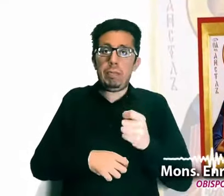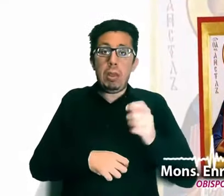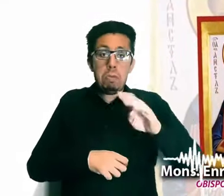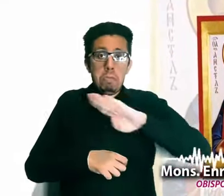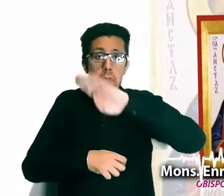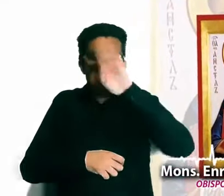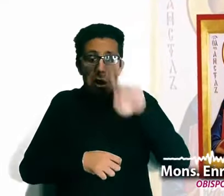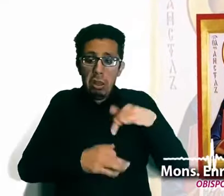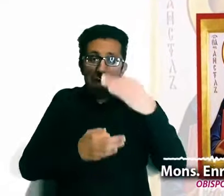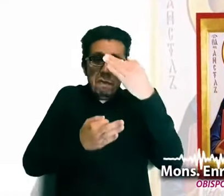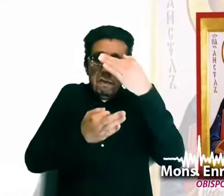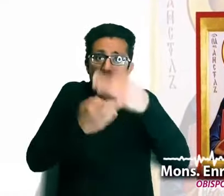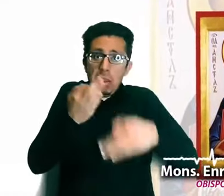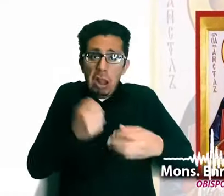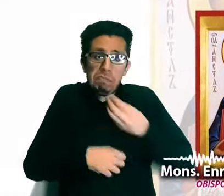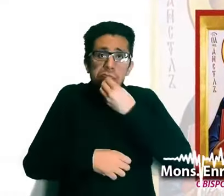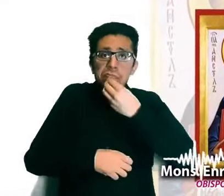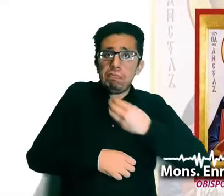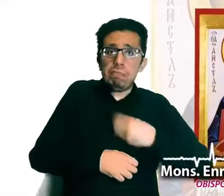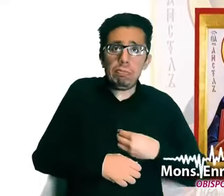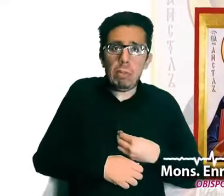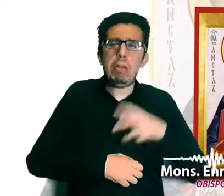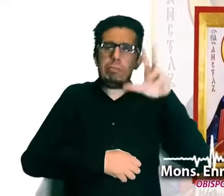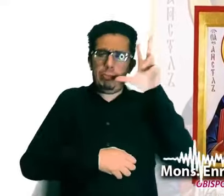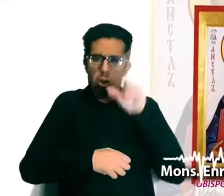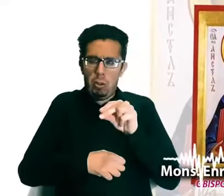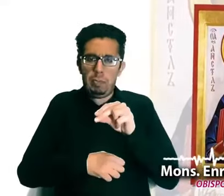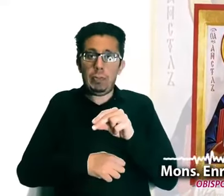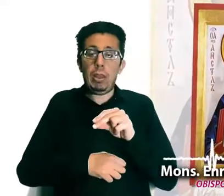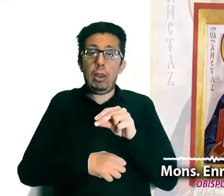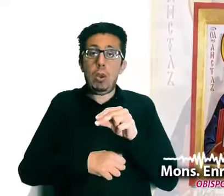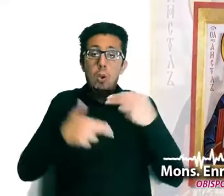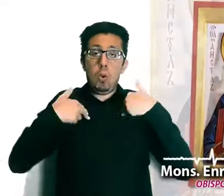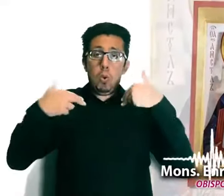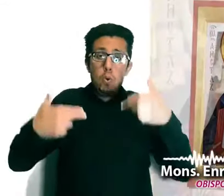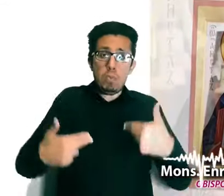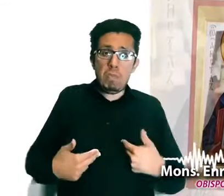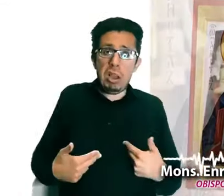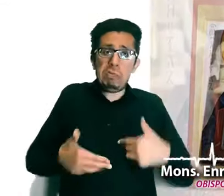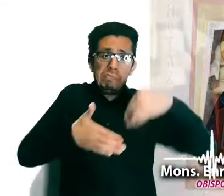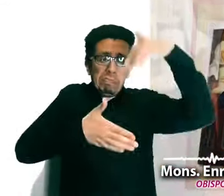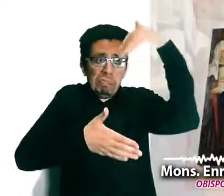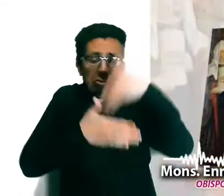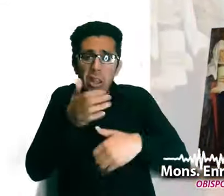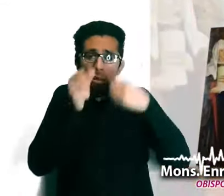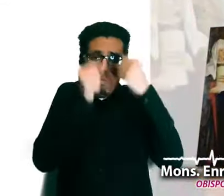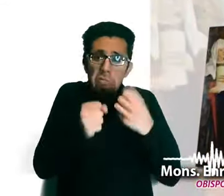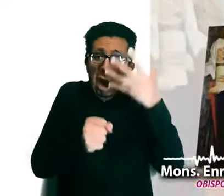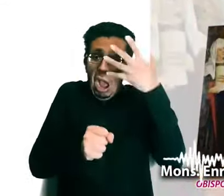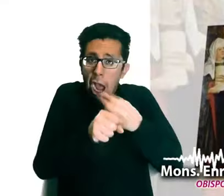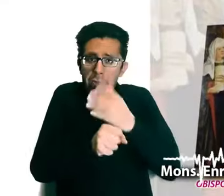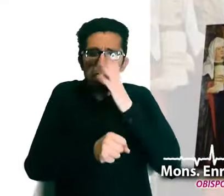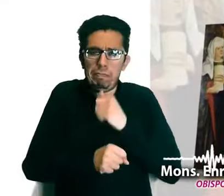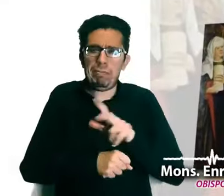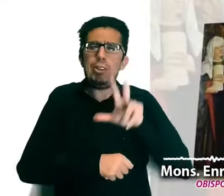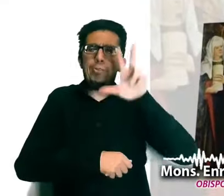definitivo ni el destino del hombre. No estamos destinados al fracaso, sino que hemos sido